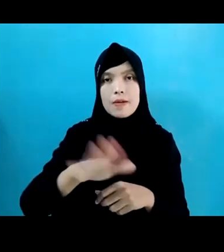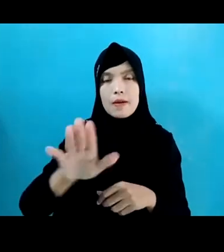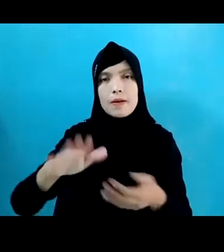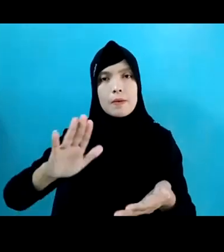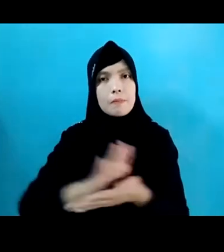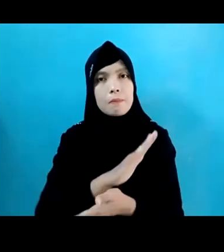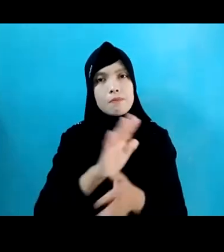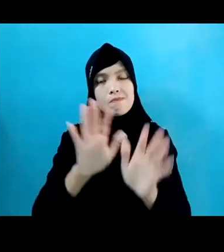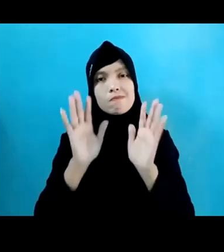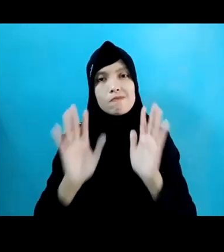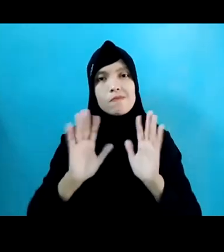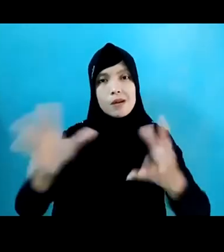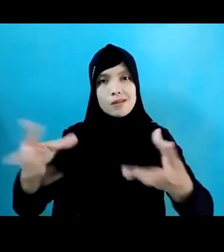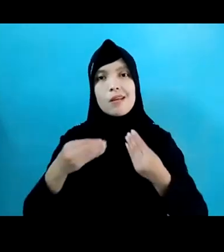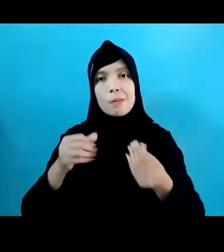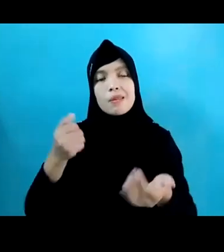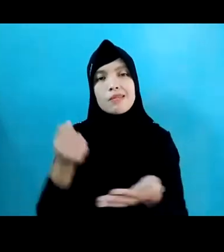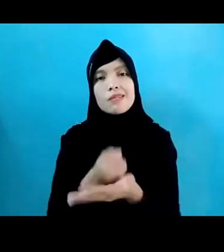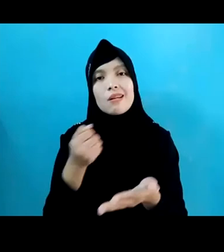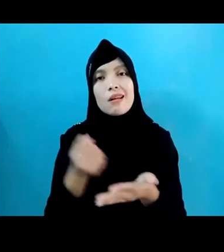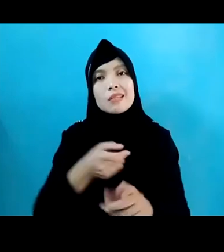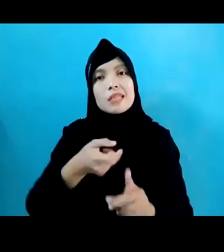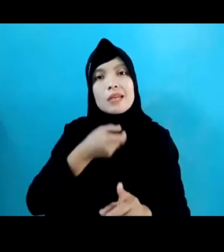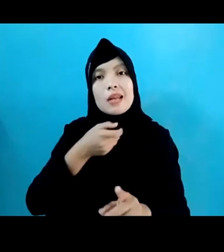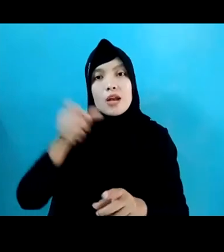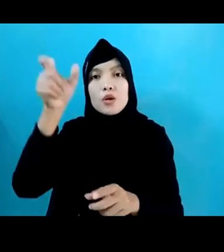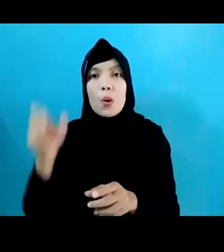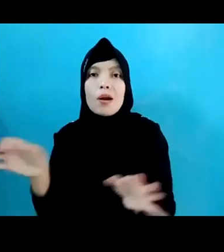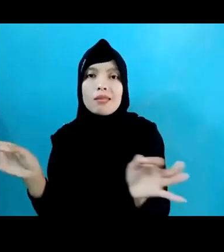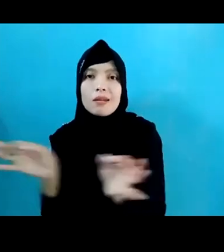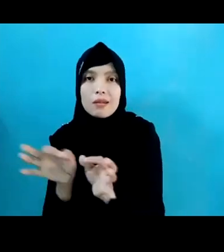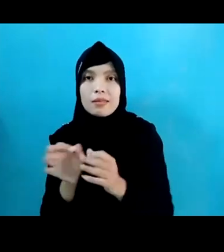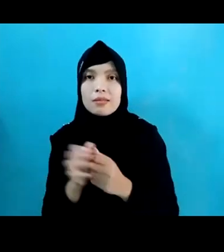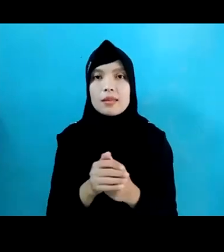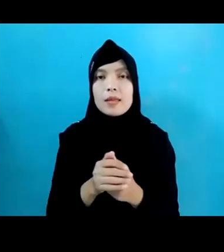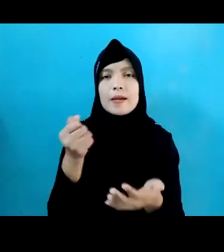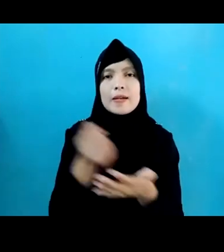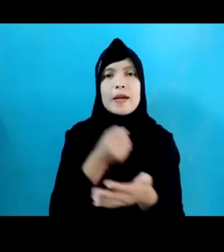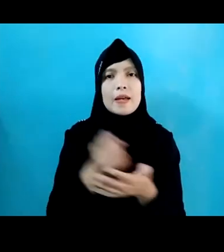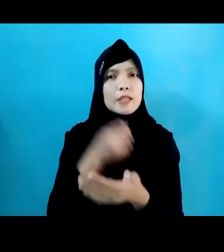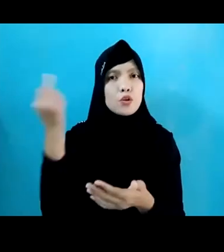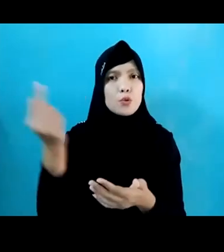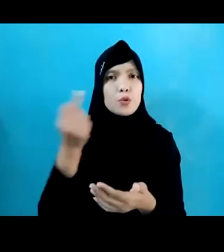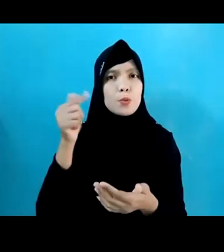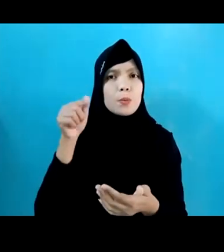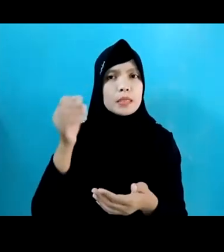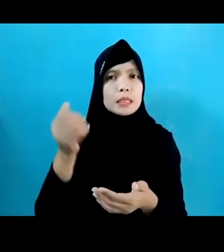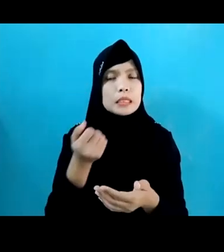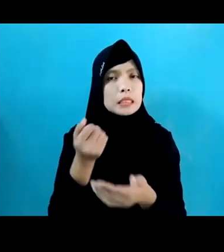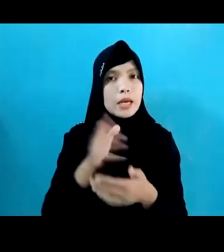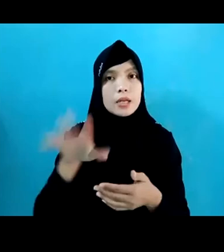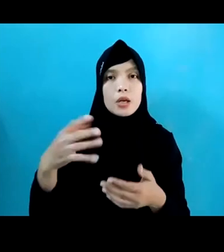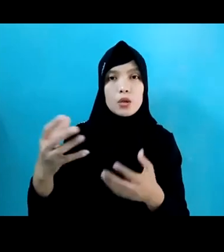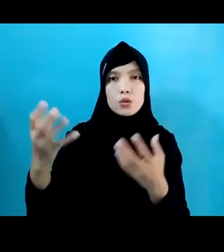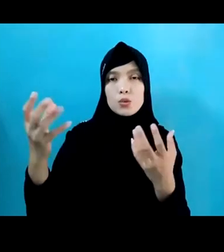Besar Mendapatkan Kekerasan Dari Orang Terdekat Kekerasan Yang Umum Terjadi Adalah Kekerasan Emosional Dan Fisik